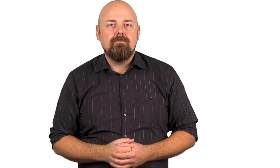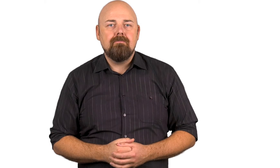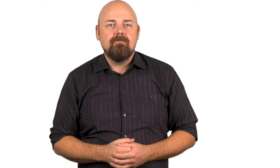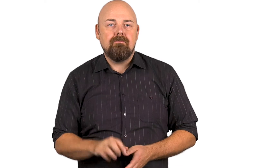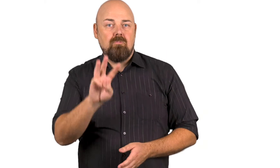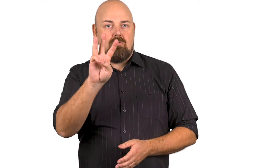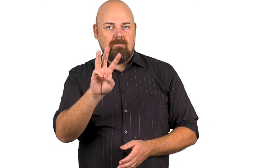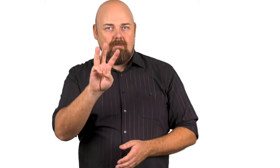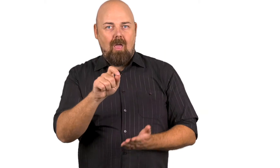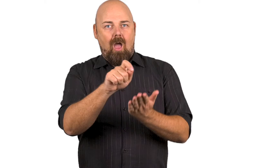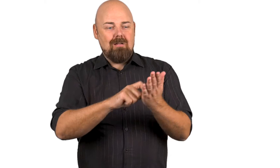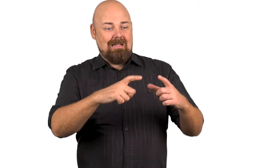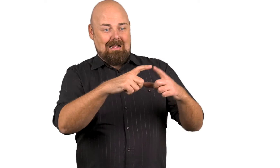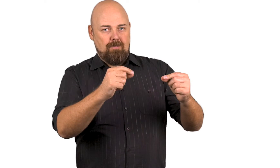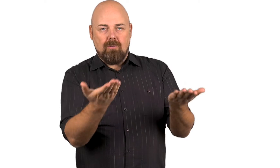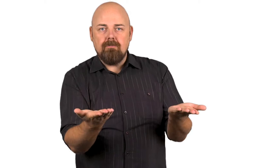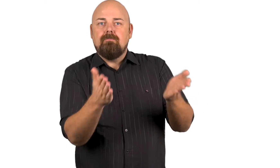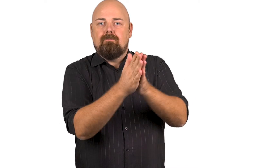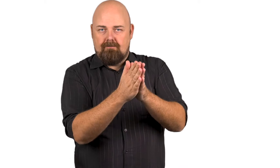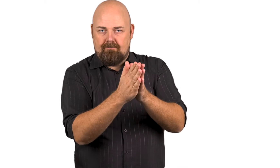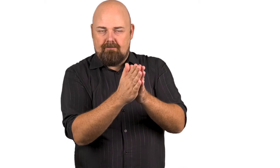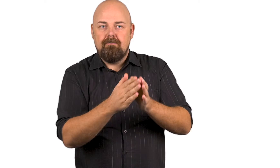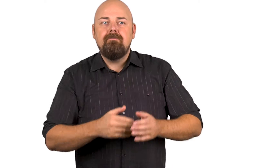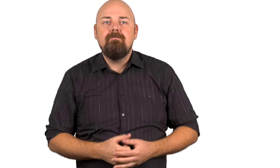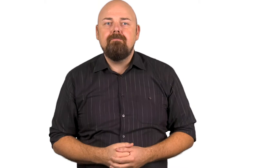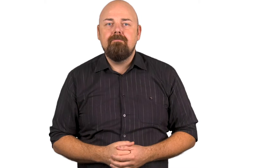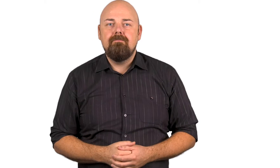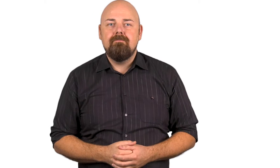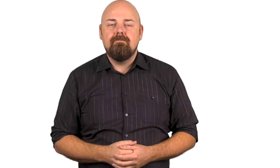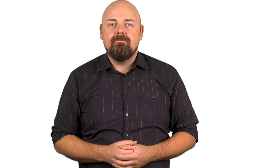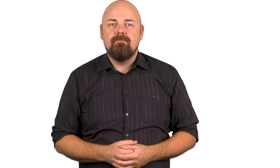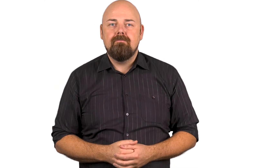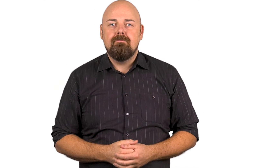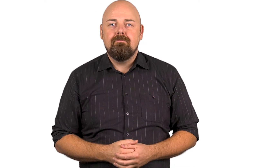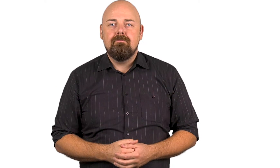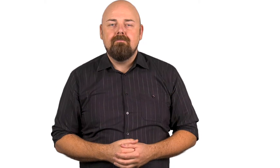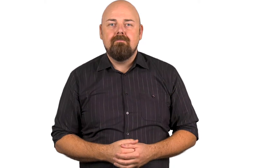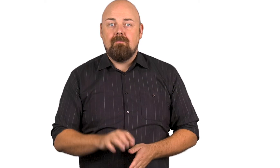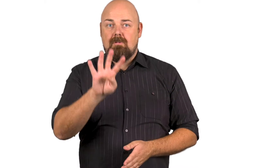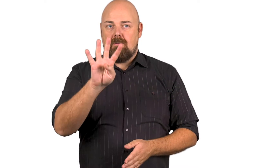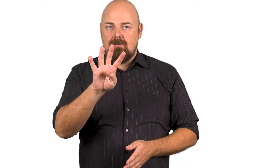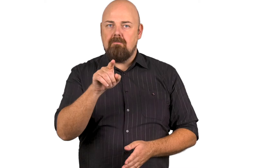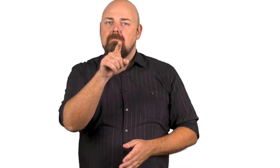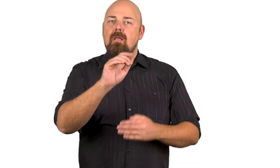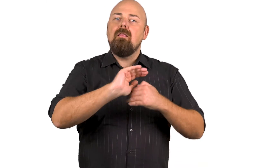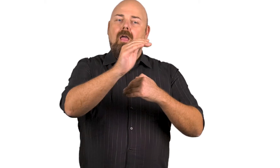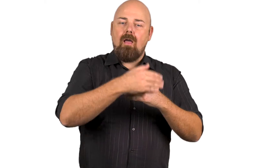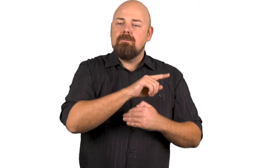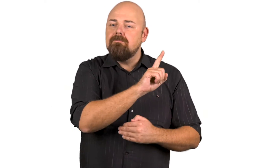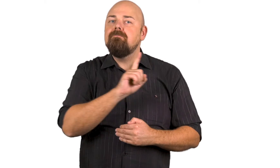3. Taita äänestyslippu keskeltä. 4. Palaa